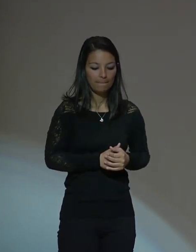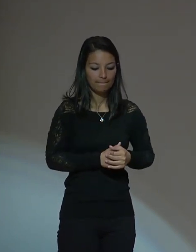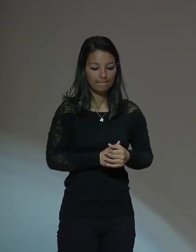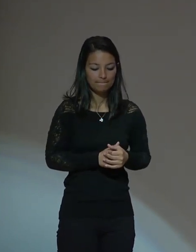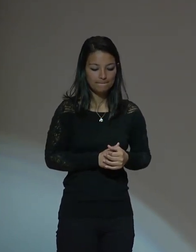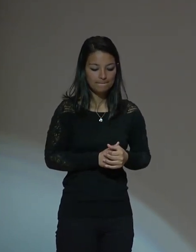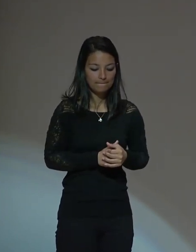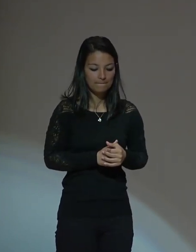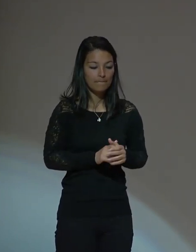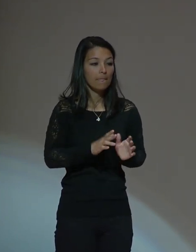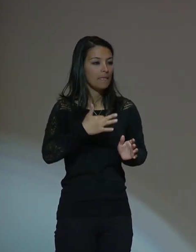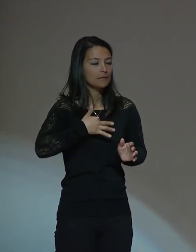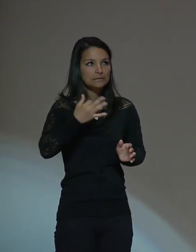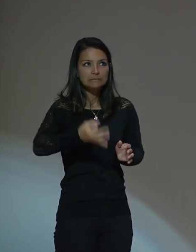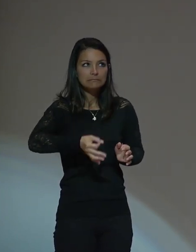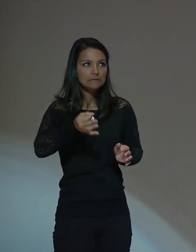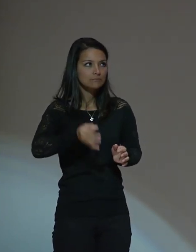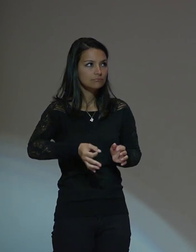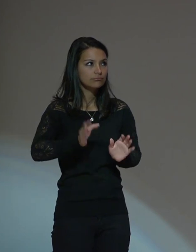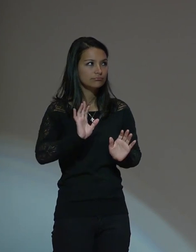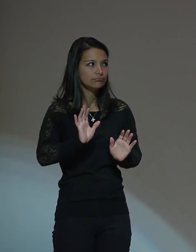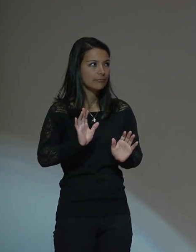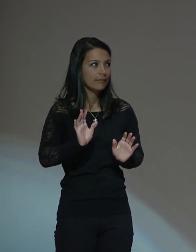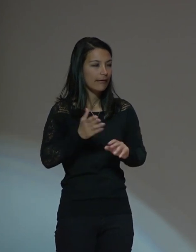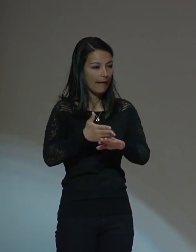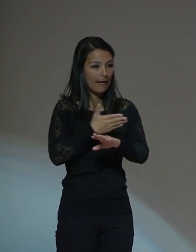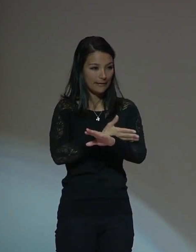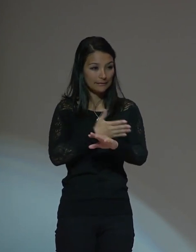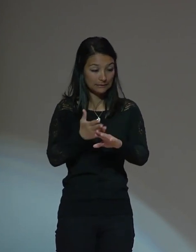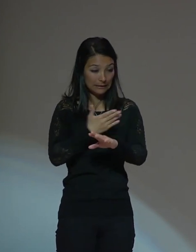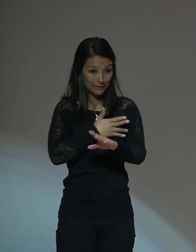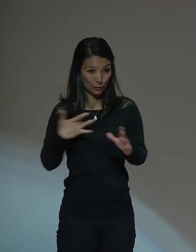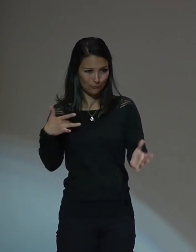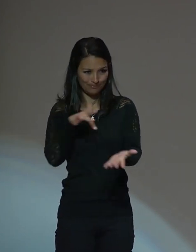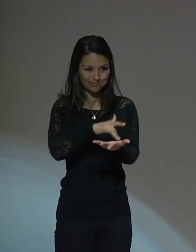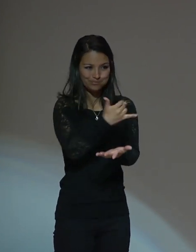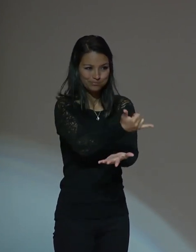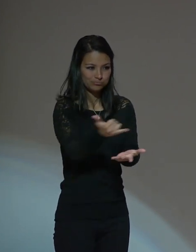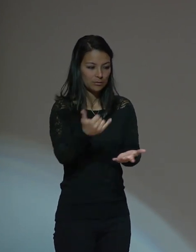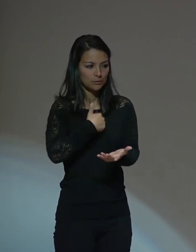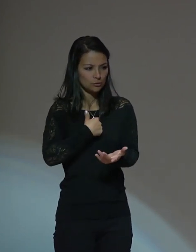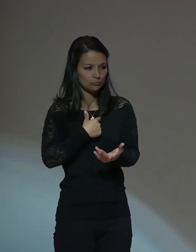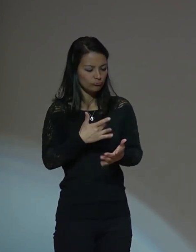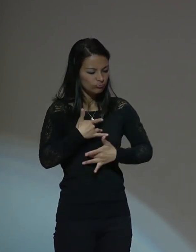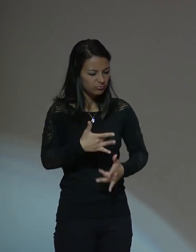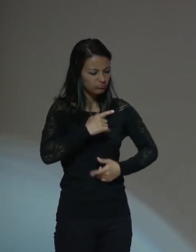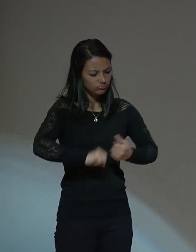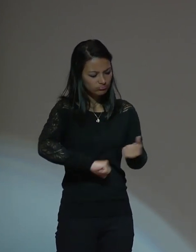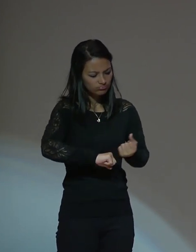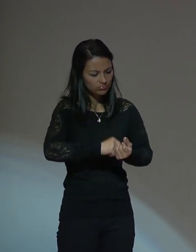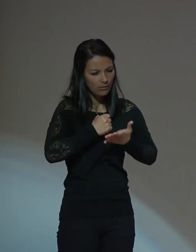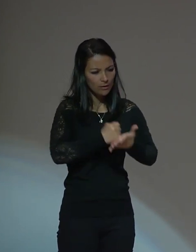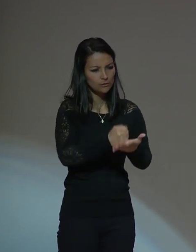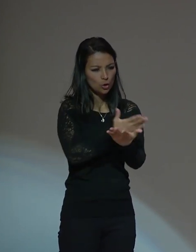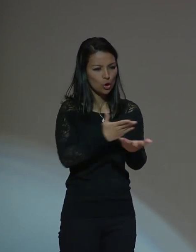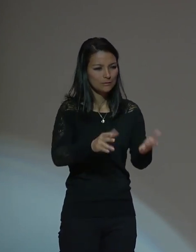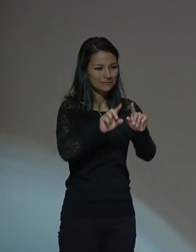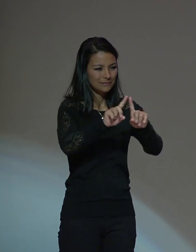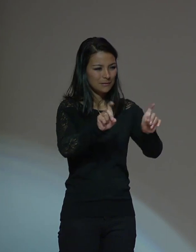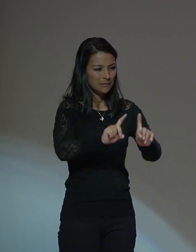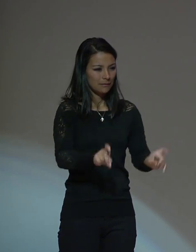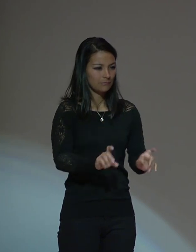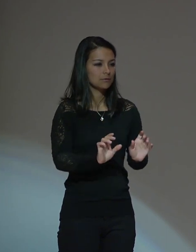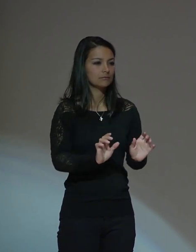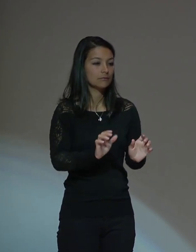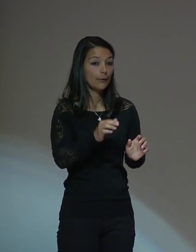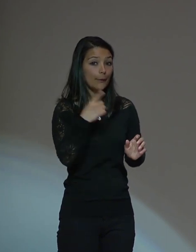Yo siempre pude, cuando estuve allá, contribuir desde los temas que